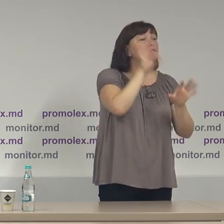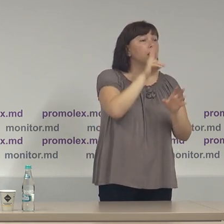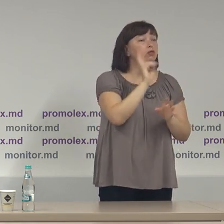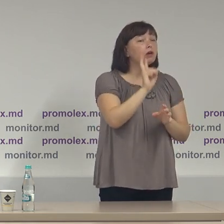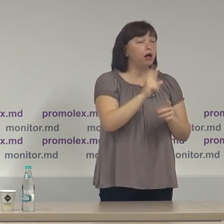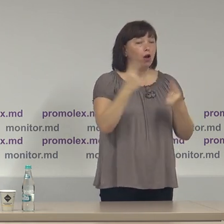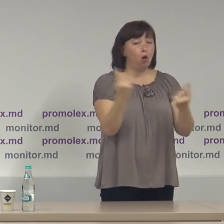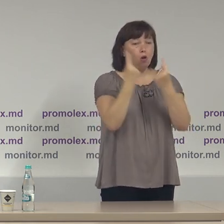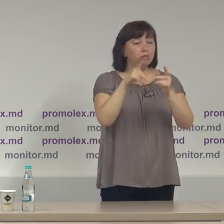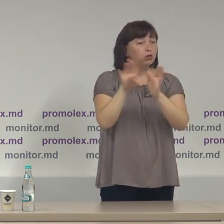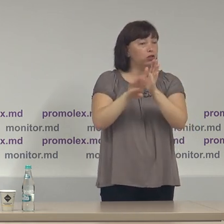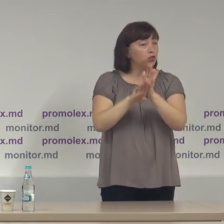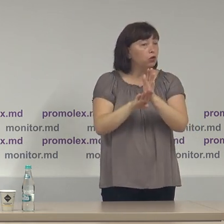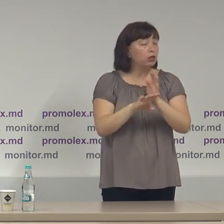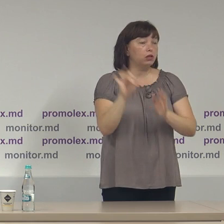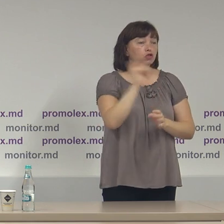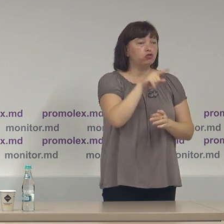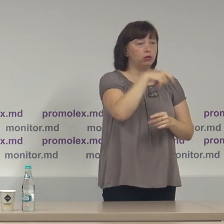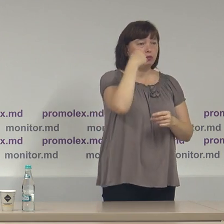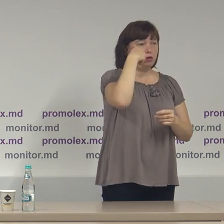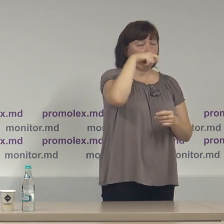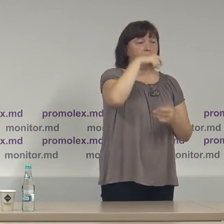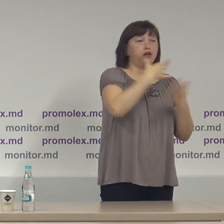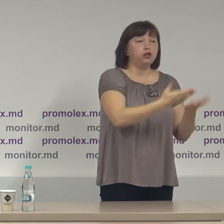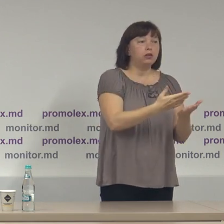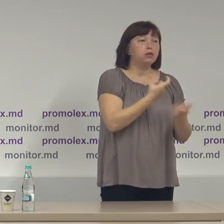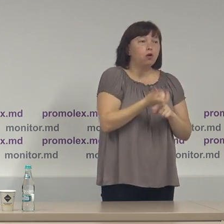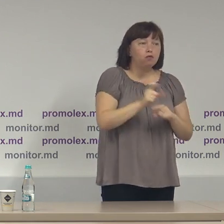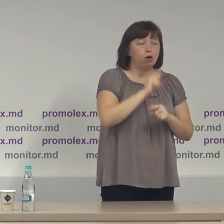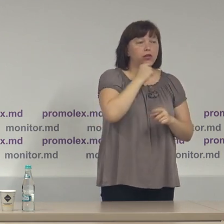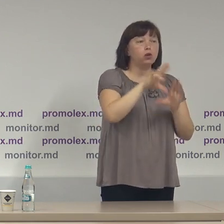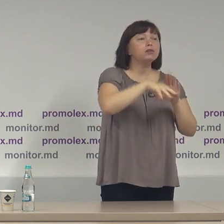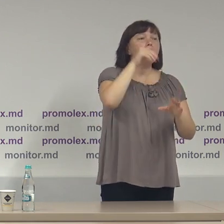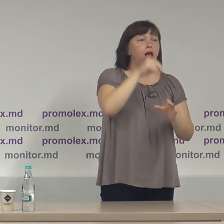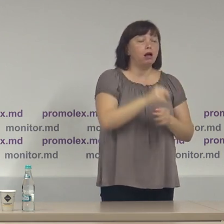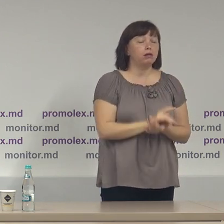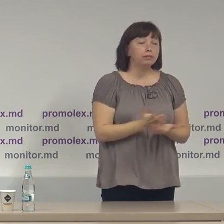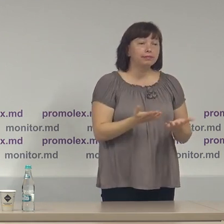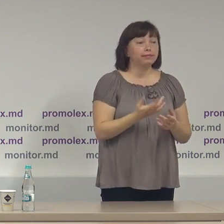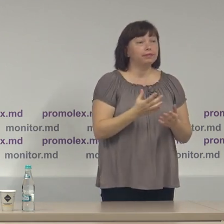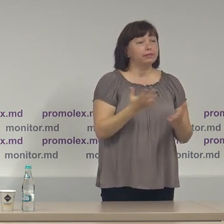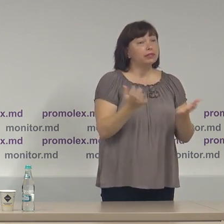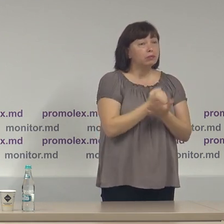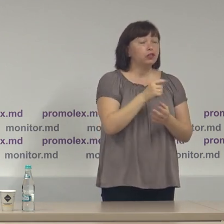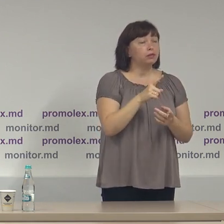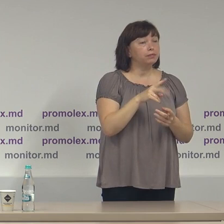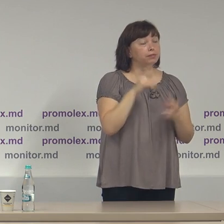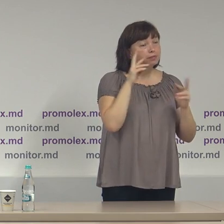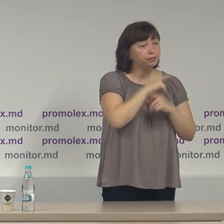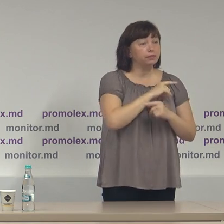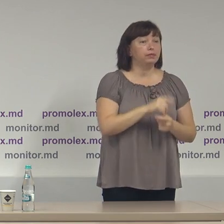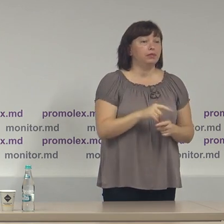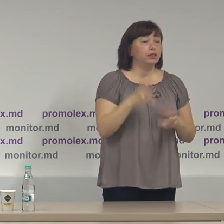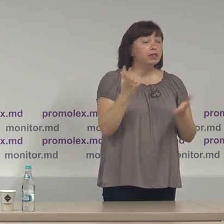obișnuite funcție de președinte și dividendele de